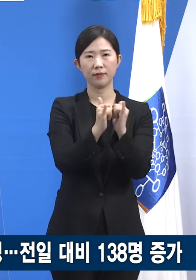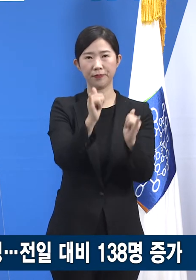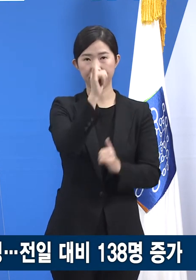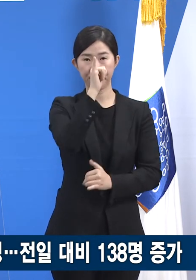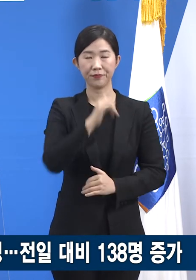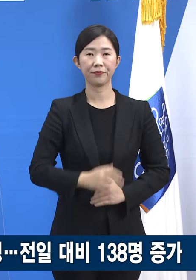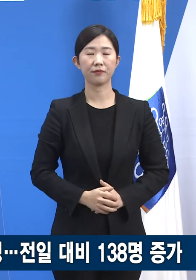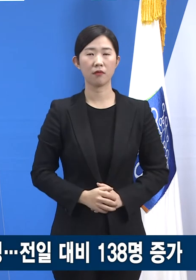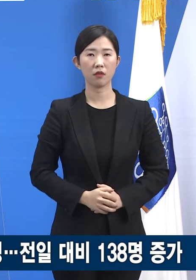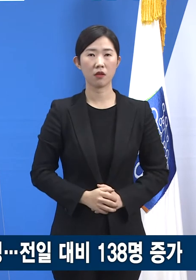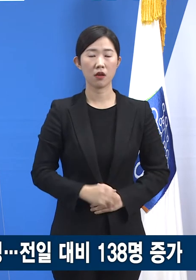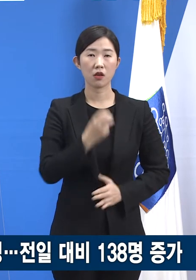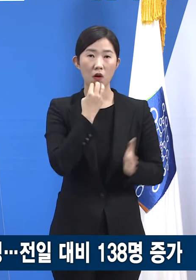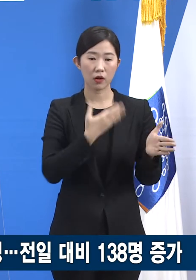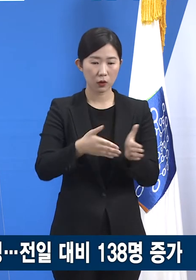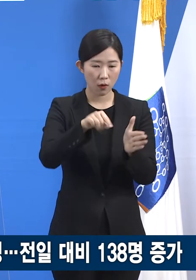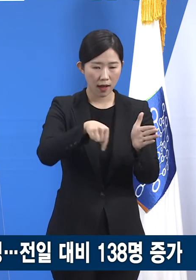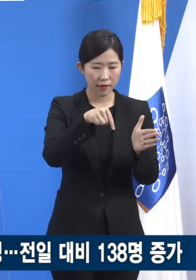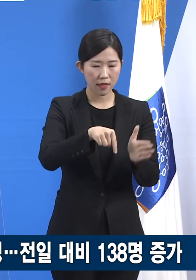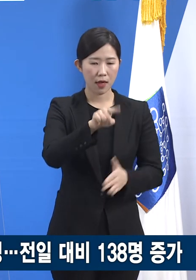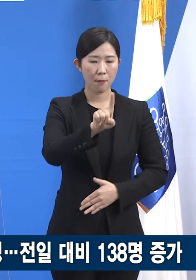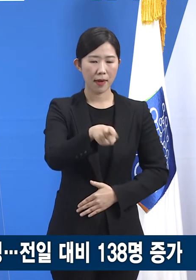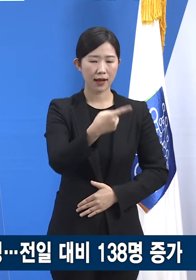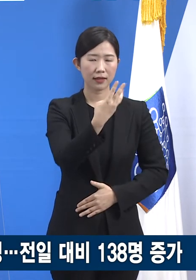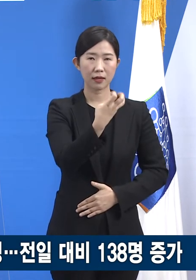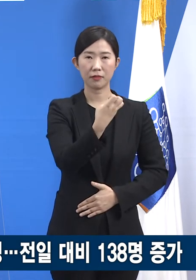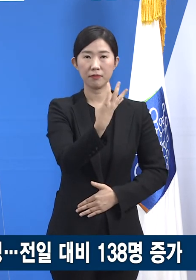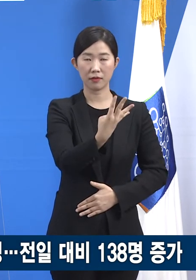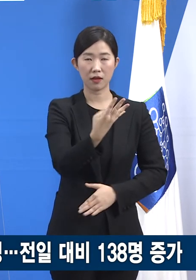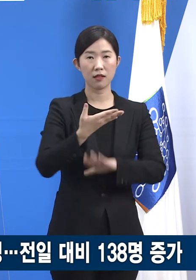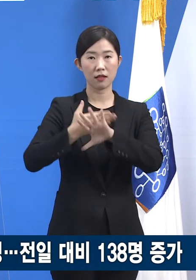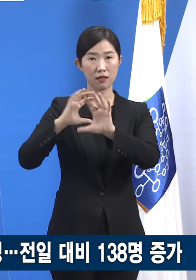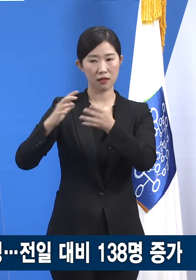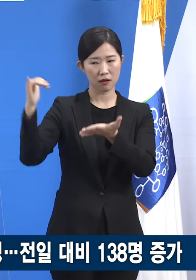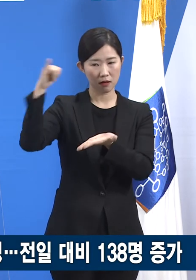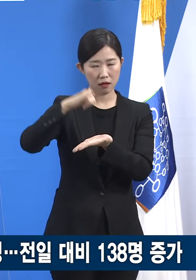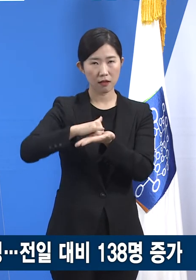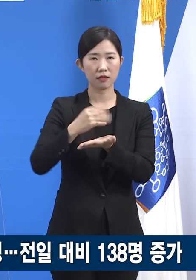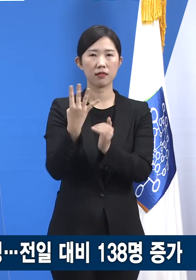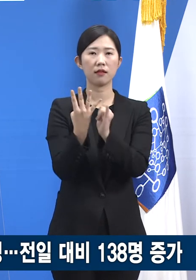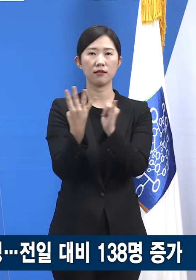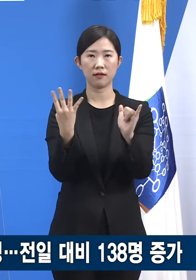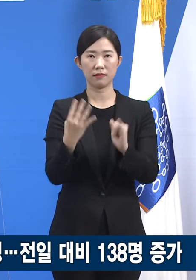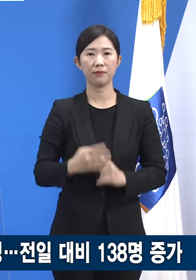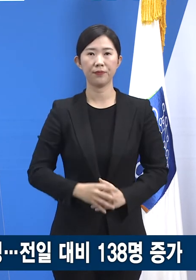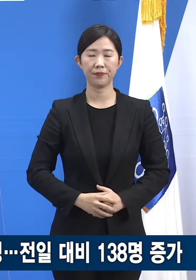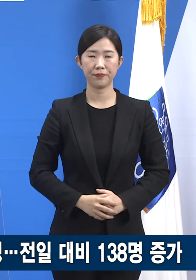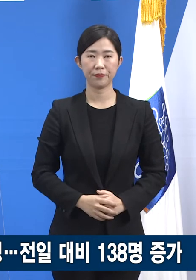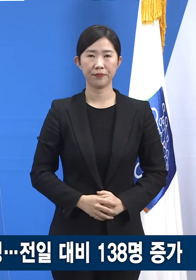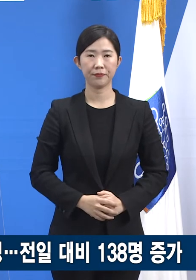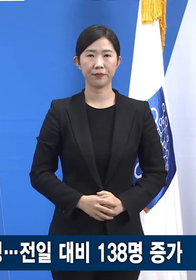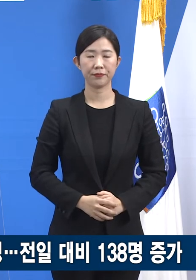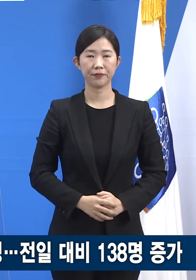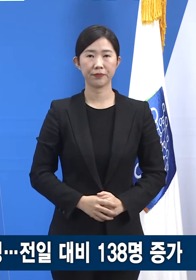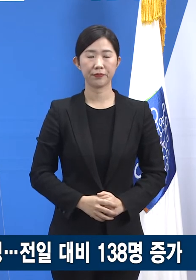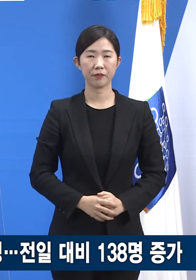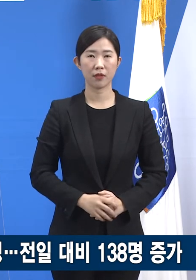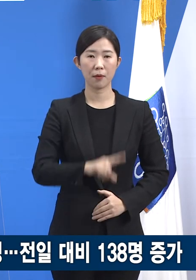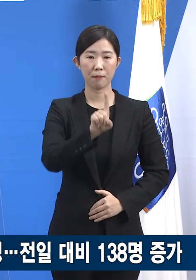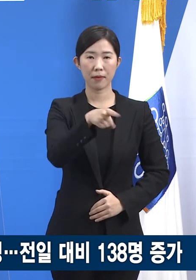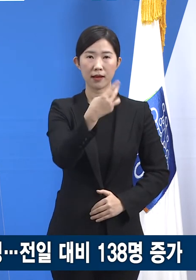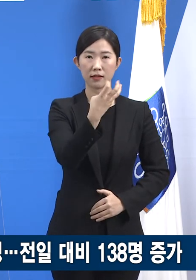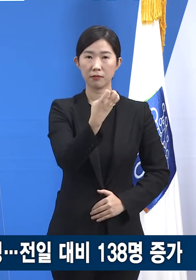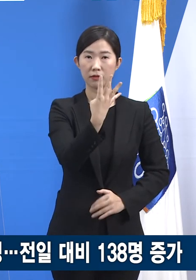국내 발생이 134명이며 해외 유입 관련은 4명입니다. 신규 확진자 중